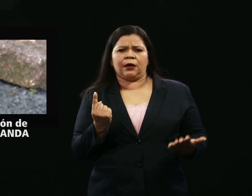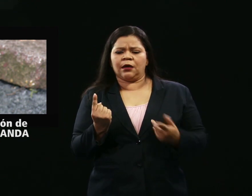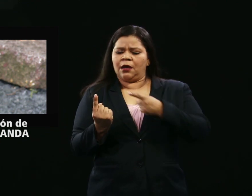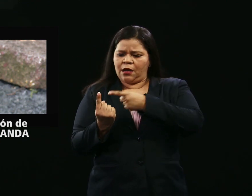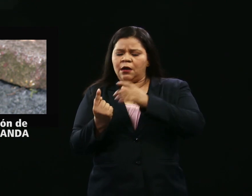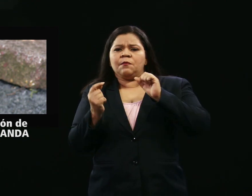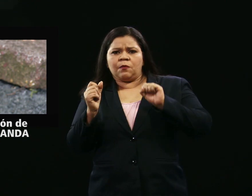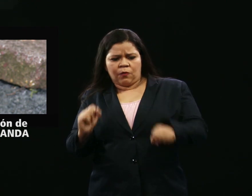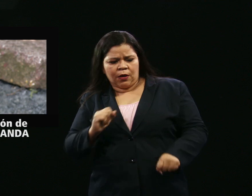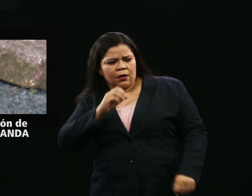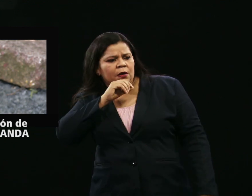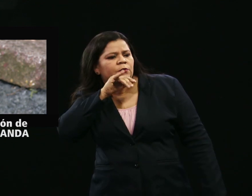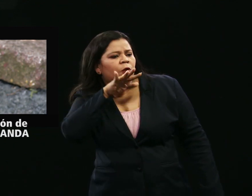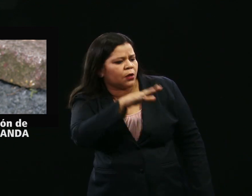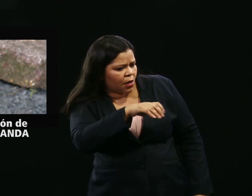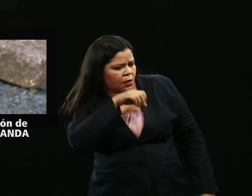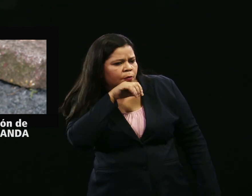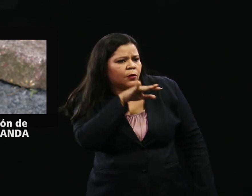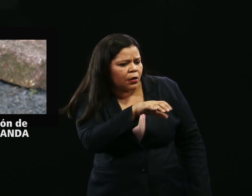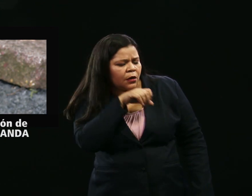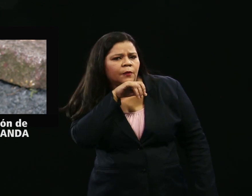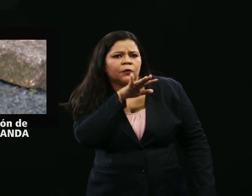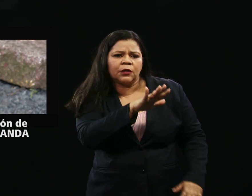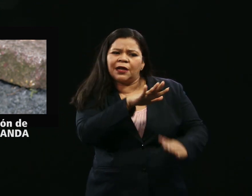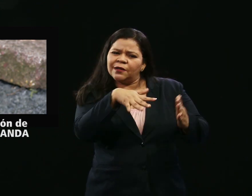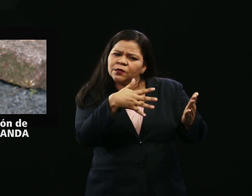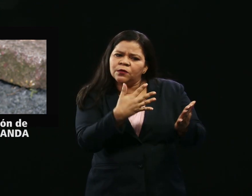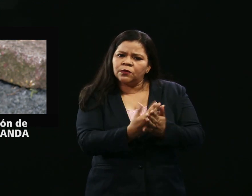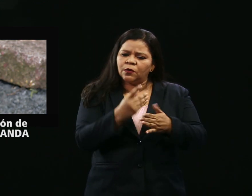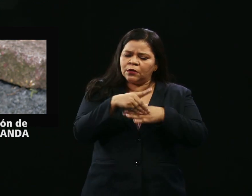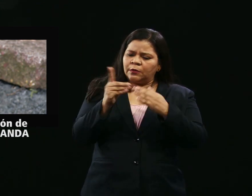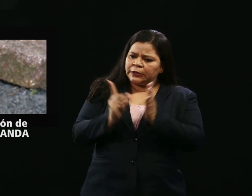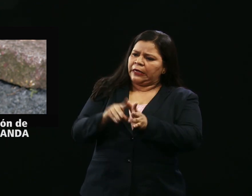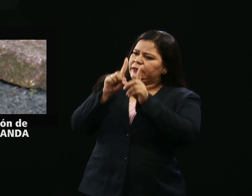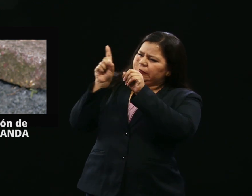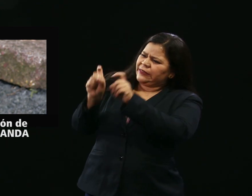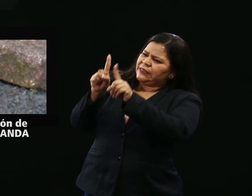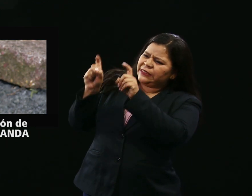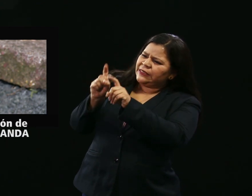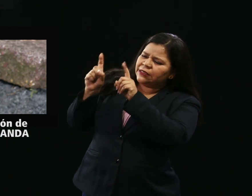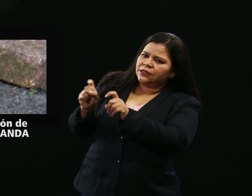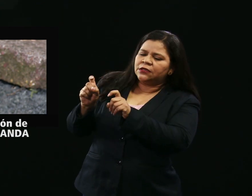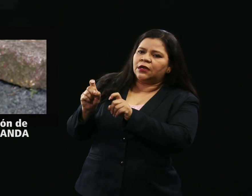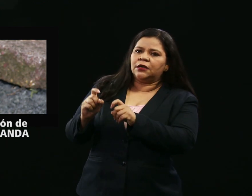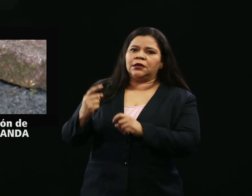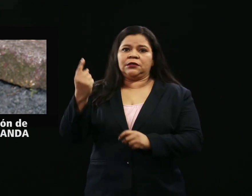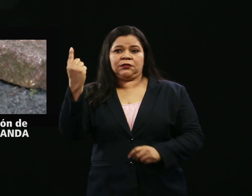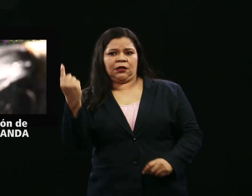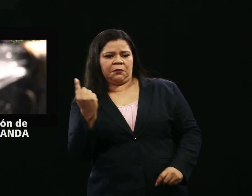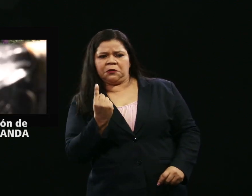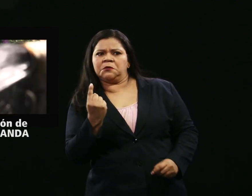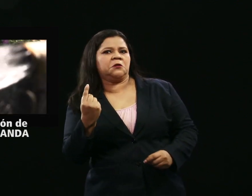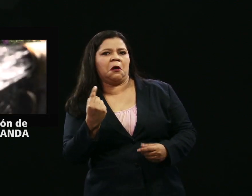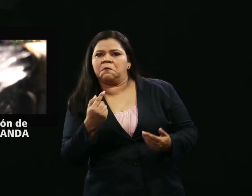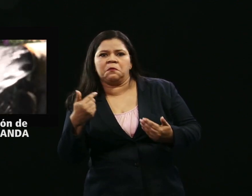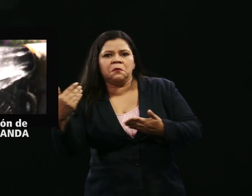preguntas y repreguntas que los diputados le realicen. De no asistir y no justifique previamente la